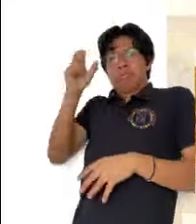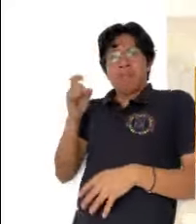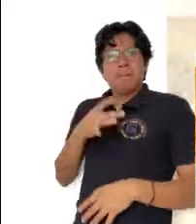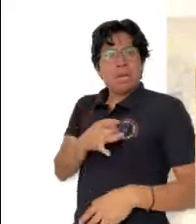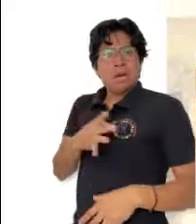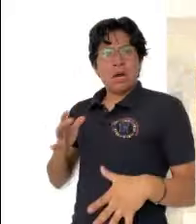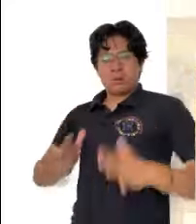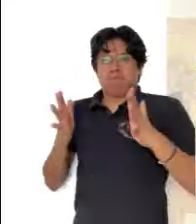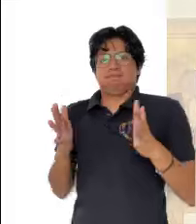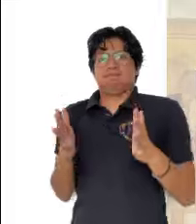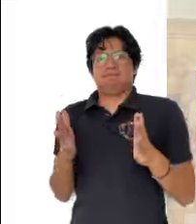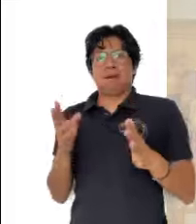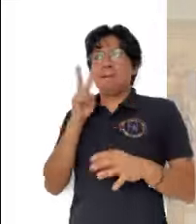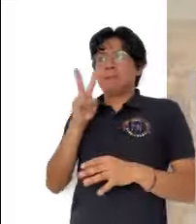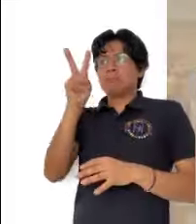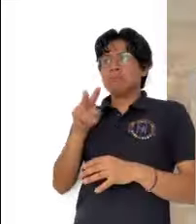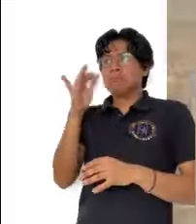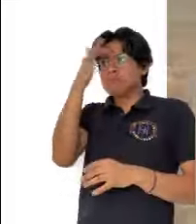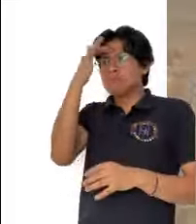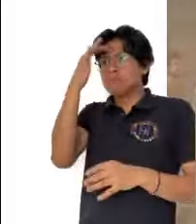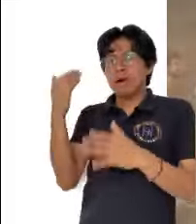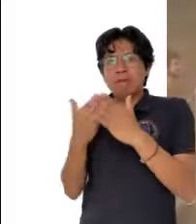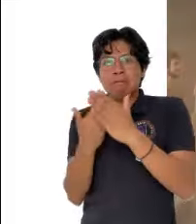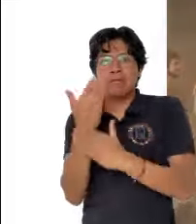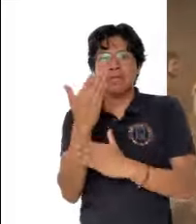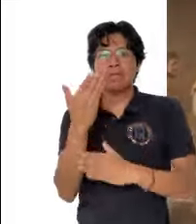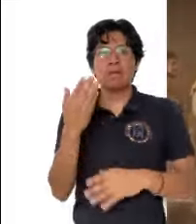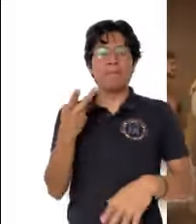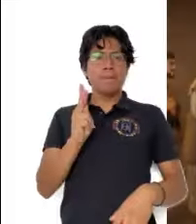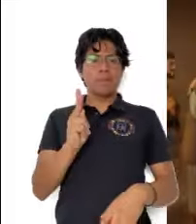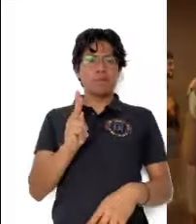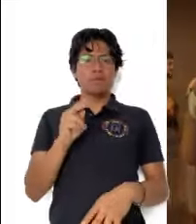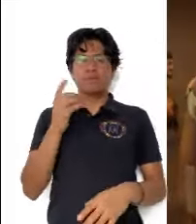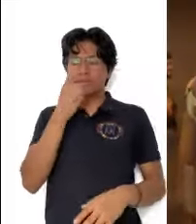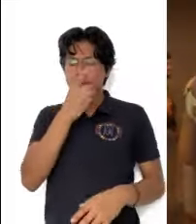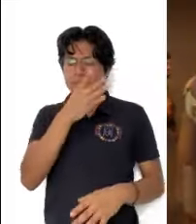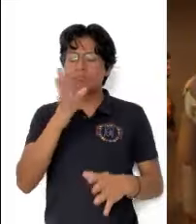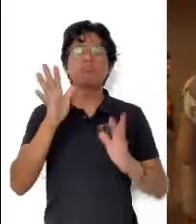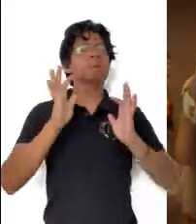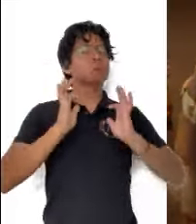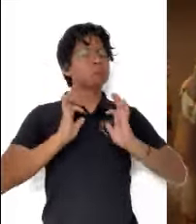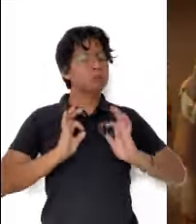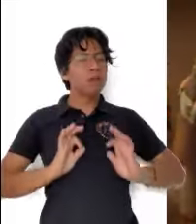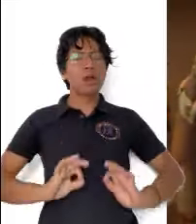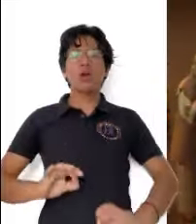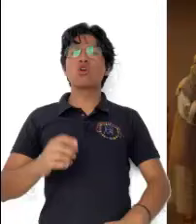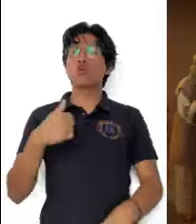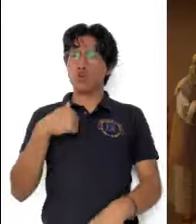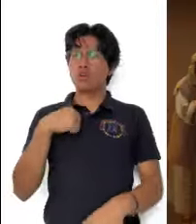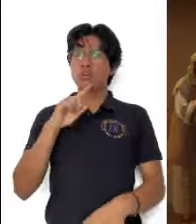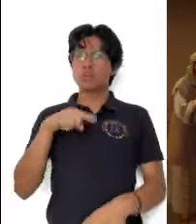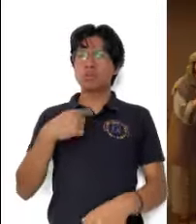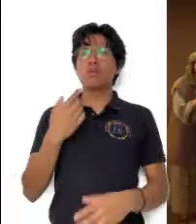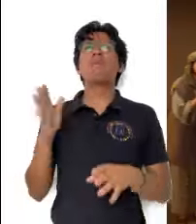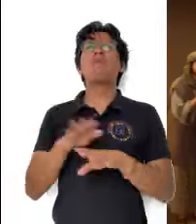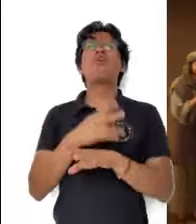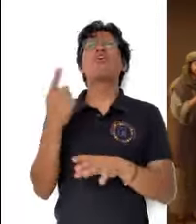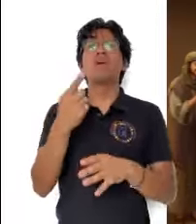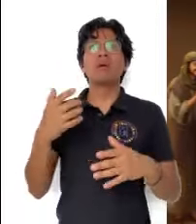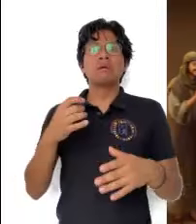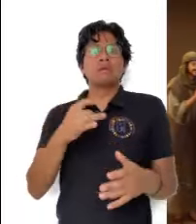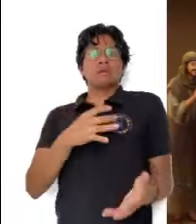Ellos, desconcertados y llenos de temor, creían ver un fantasma. Pero Él les dijo, No teman, soy yo.